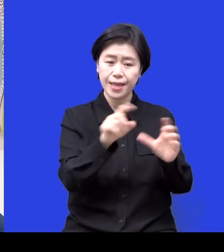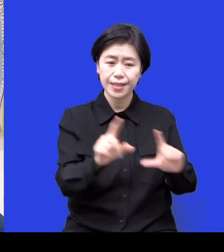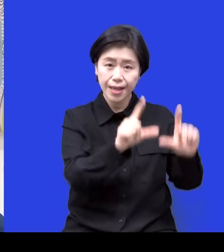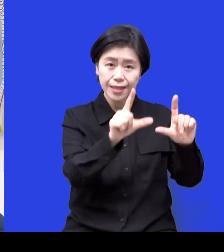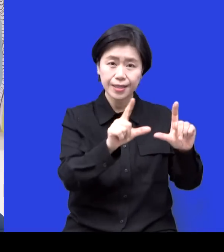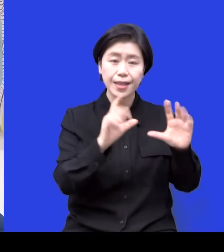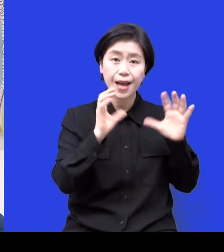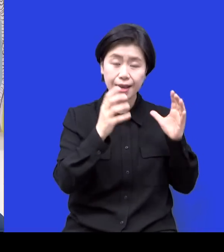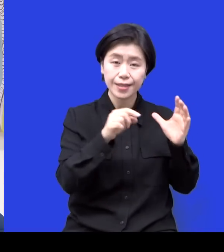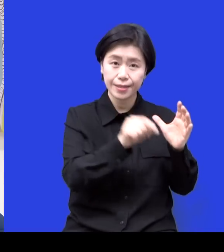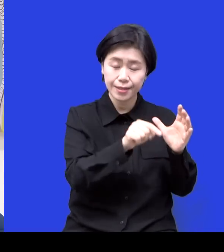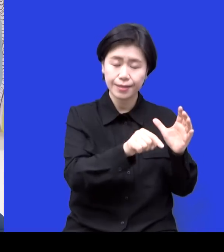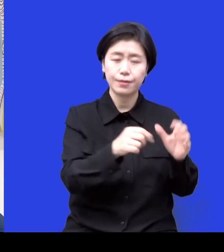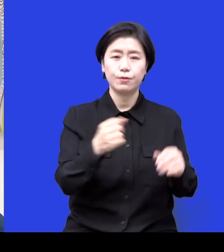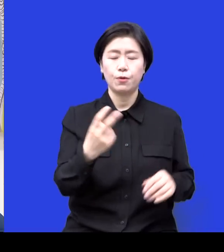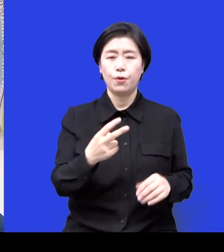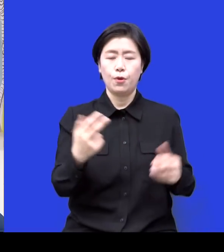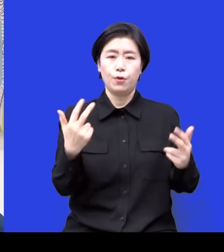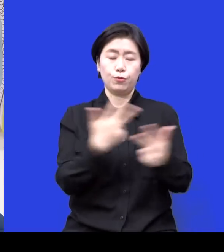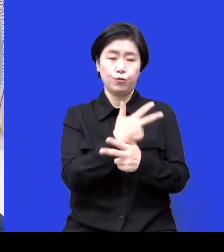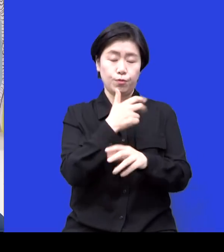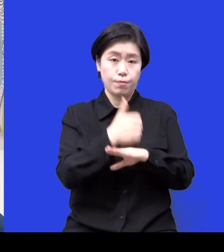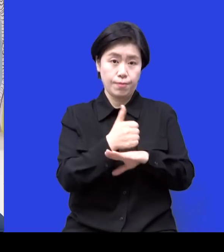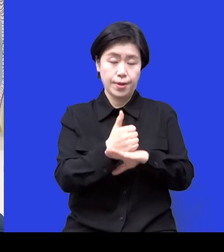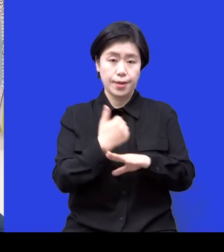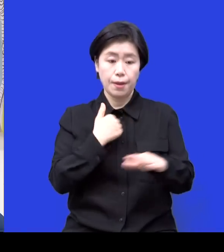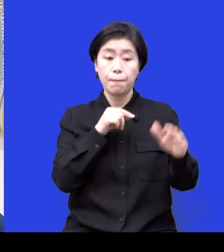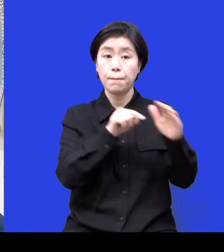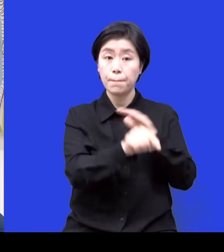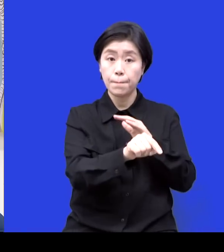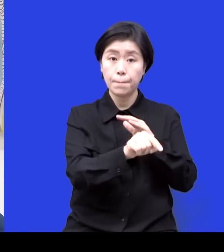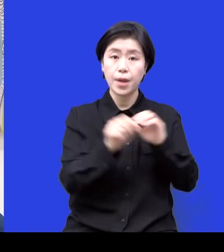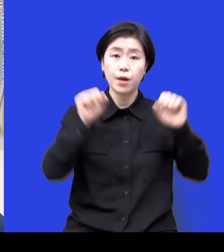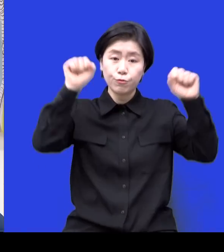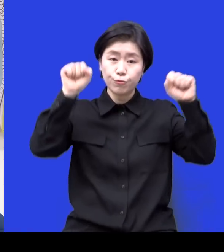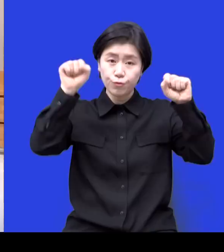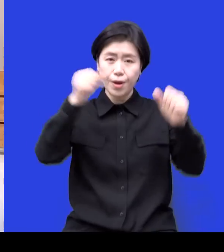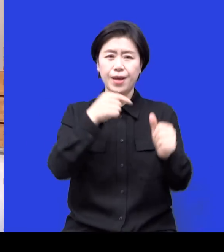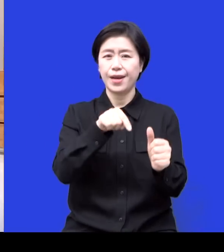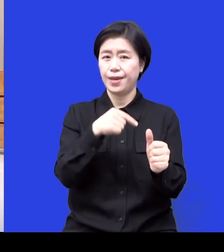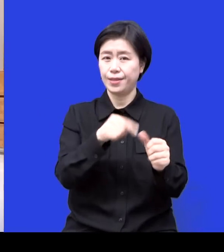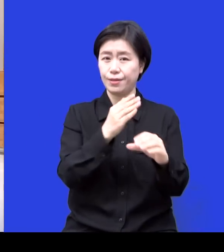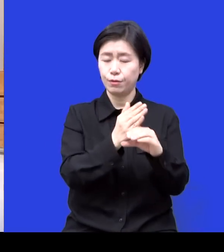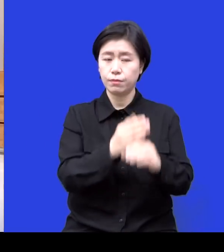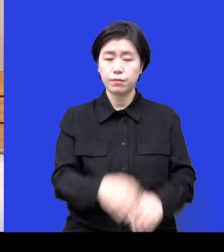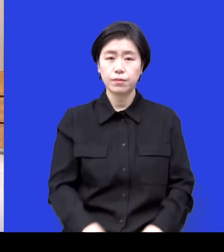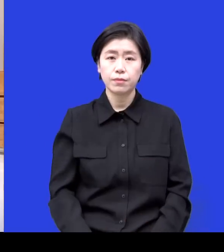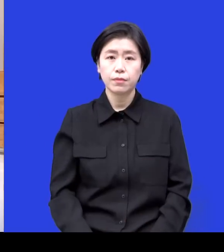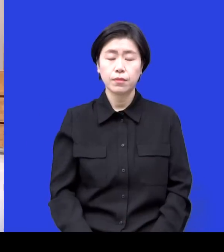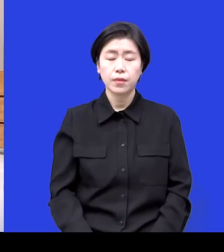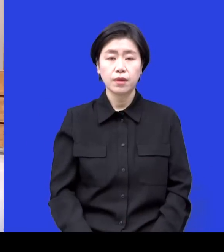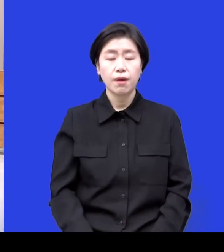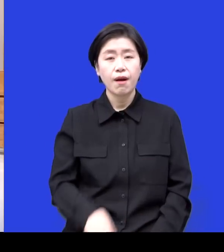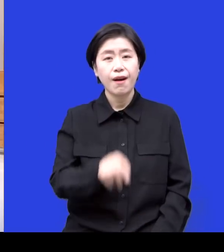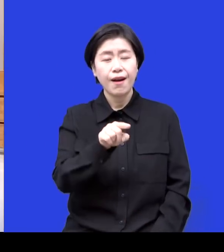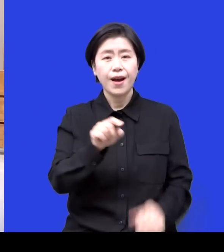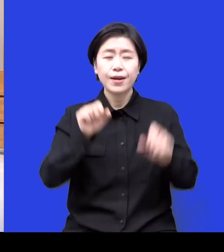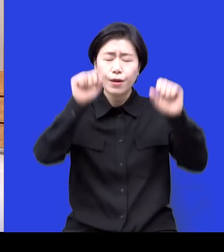제가 주말마다 보육원을 가서 크로스피스라는 운동을 아이들 가르치거든요 너무 힘들잖아요 그만큼